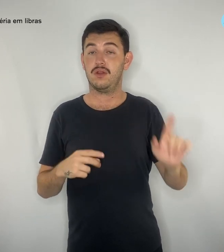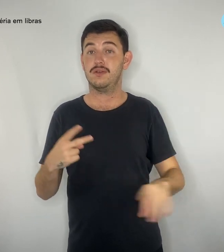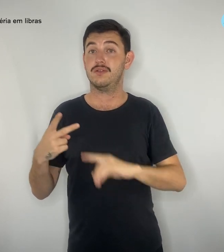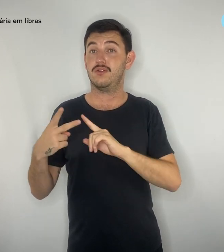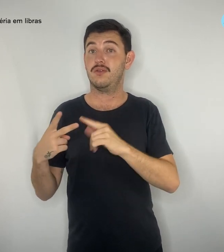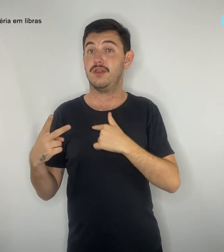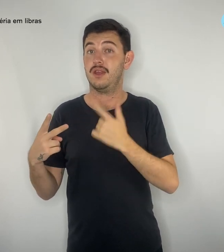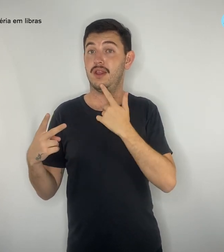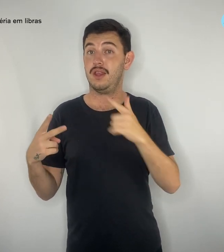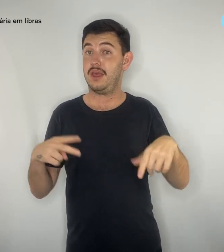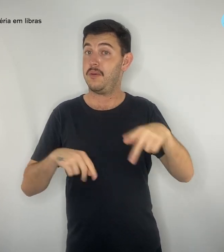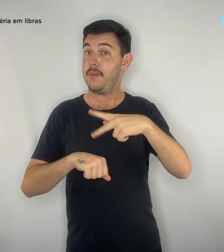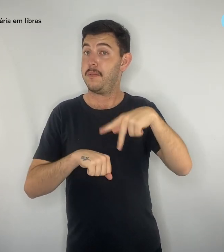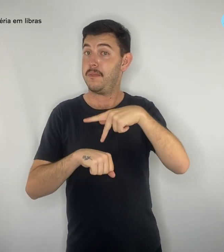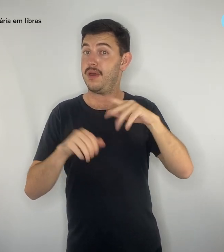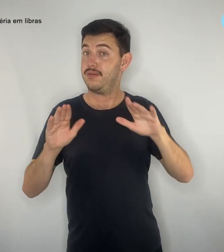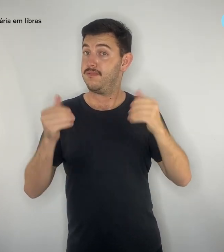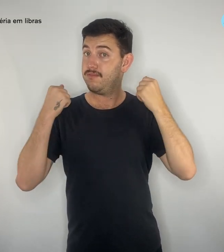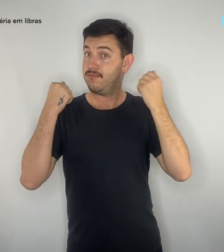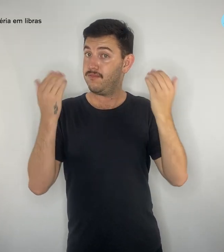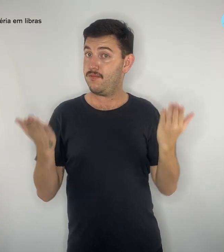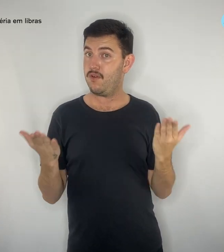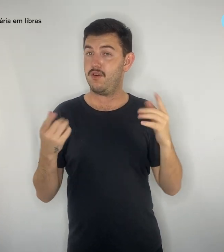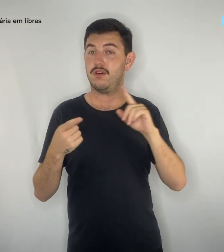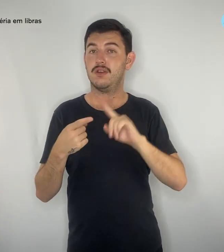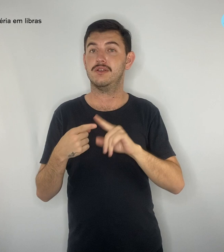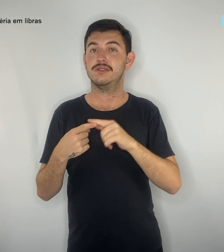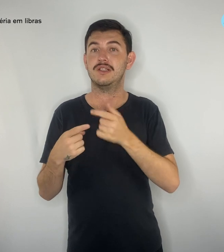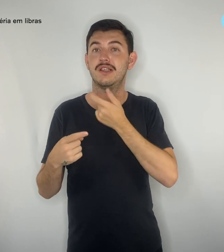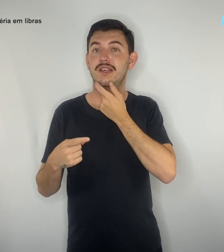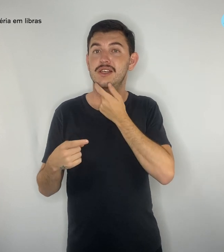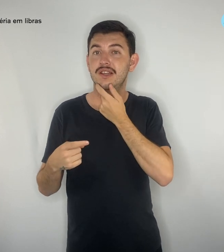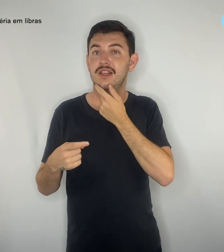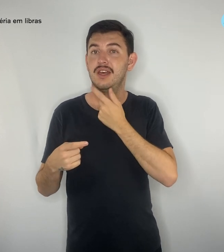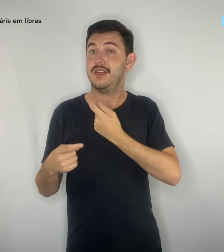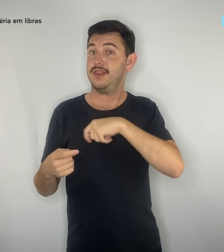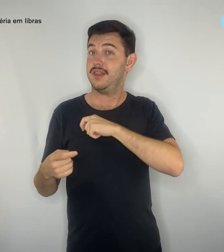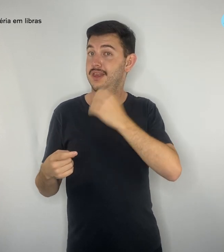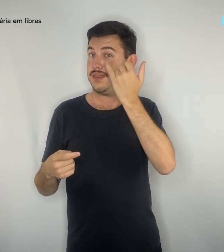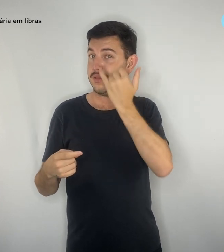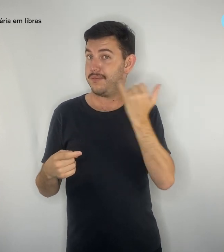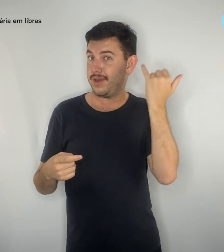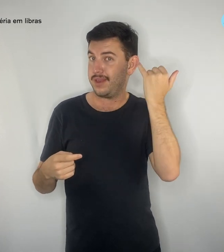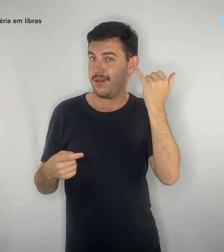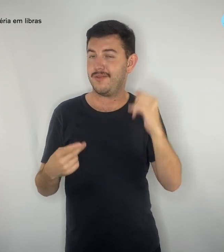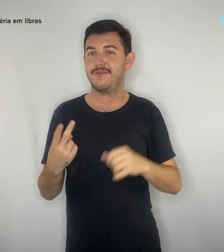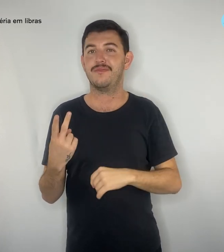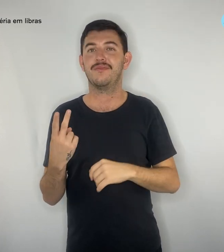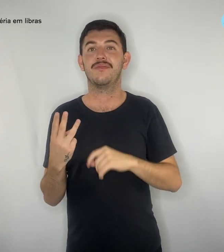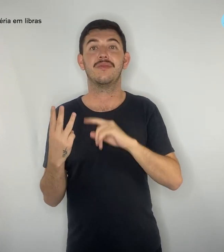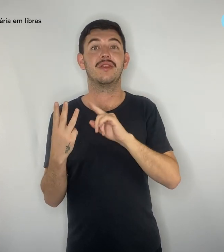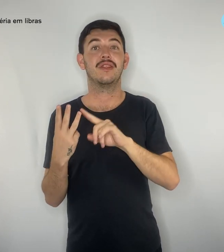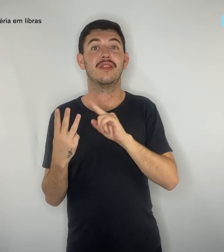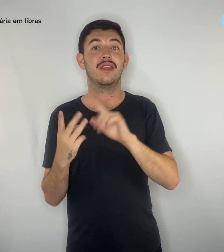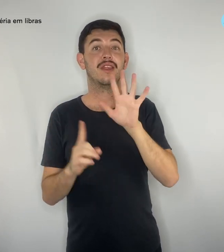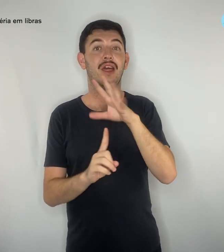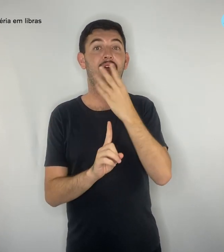estrangeiras, inglês e espanhol. 3. Arte, suas linguagens e expressões.